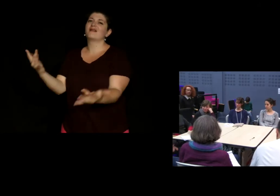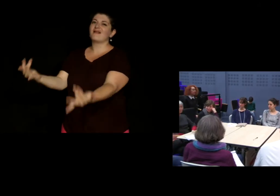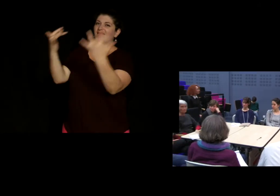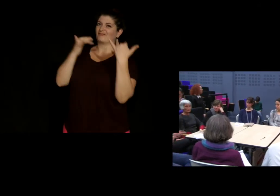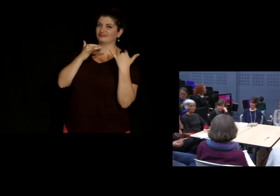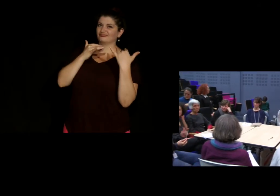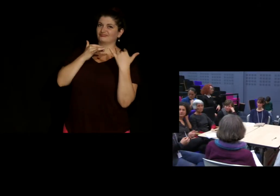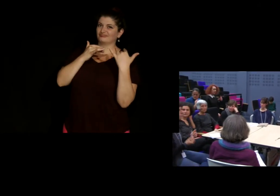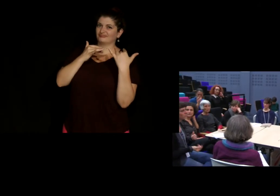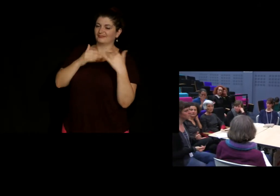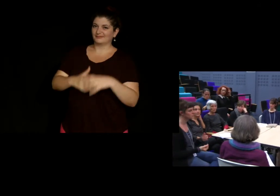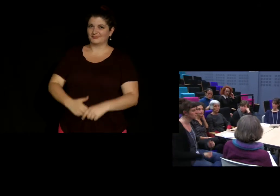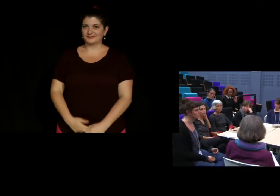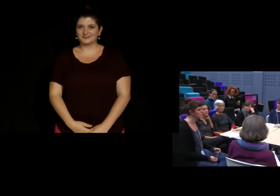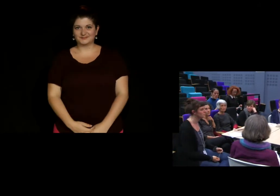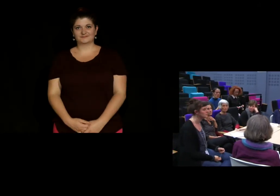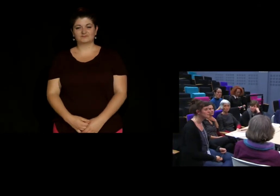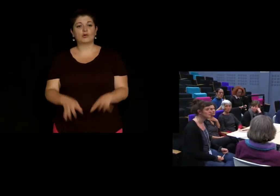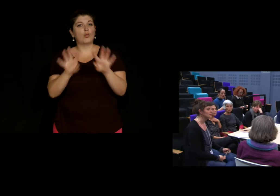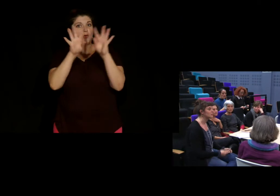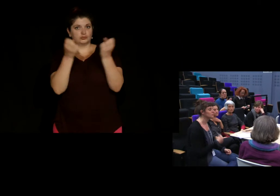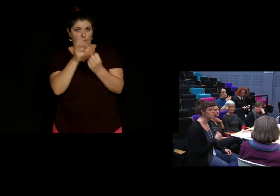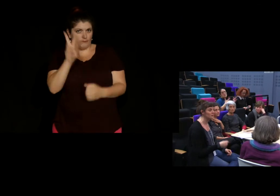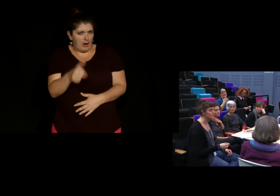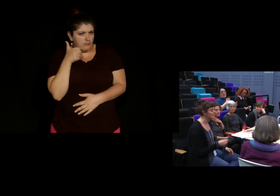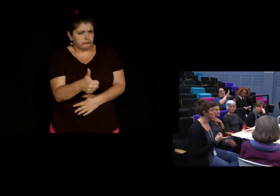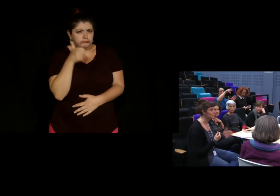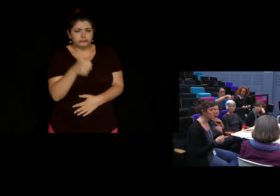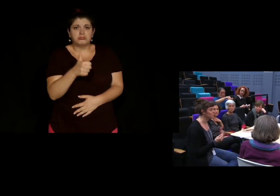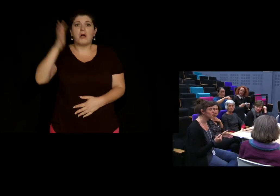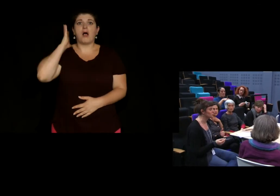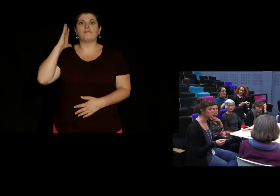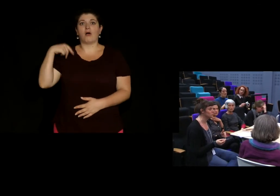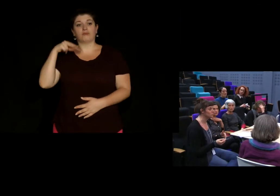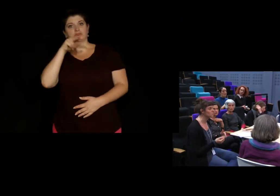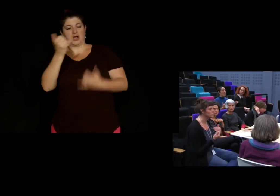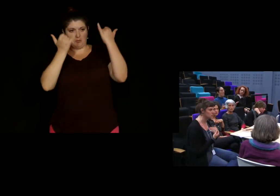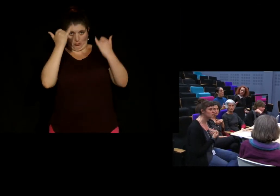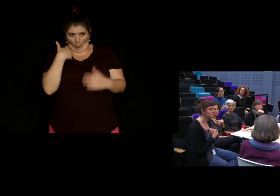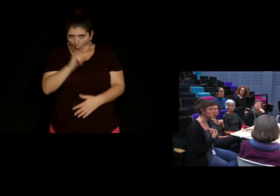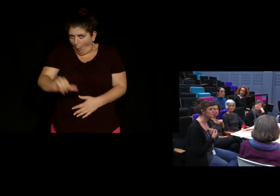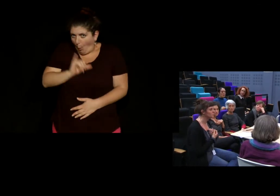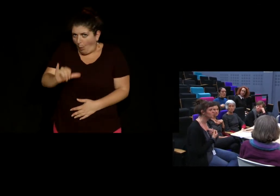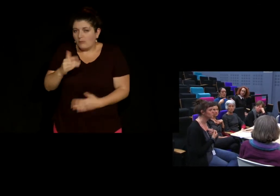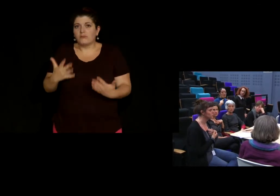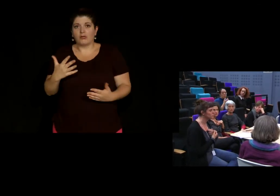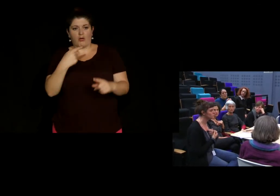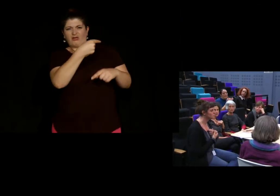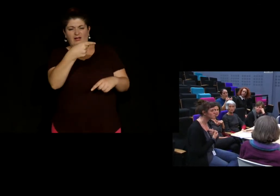alimenter aussi avec ces informations et alors c'est super d'avoir ce workshop aujourd'hui parce que déjà à l'époque moi j'avais trouvé que